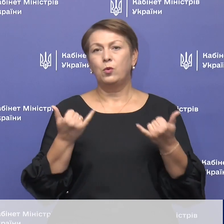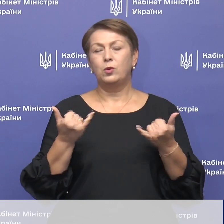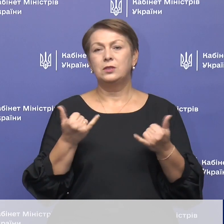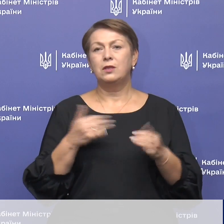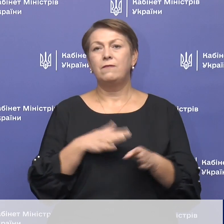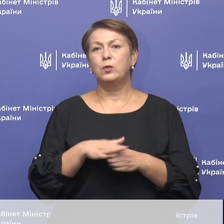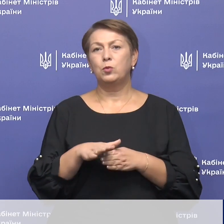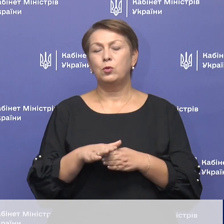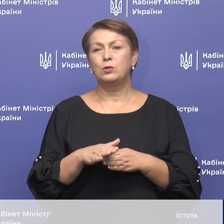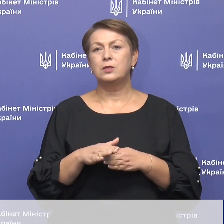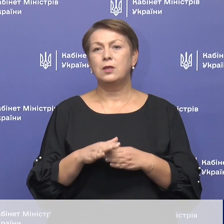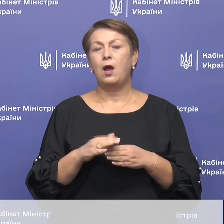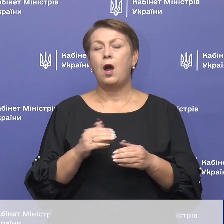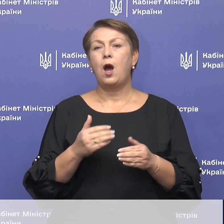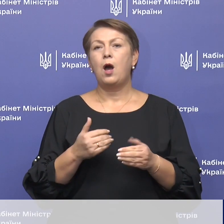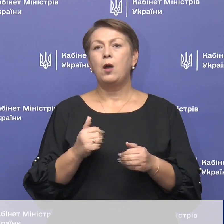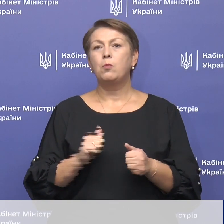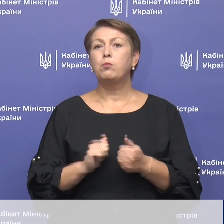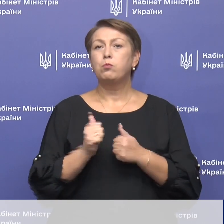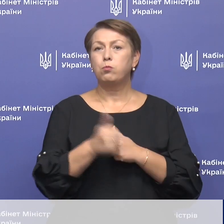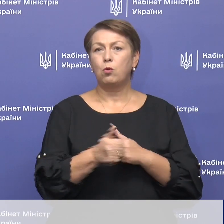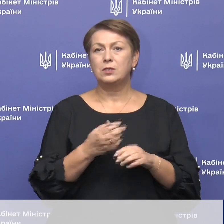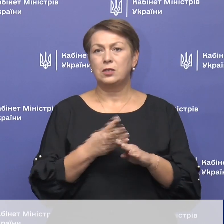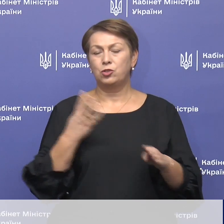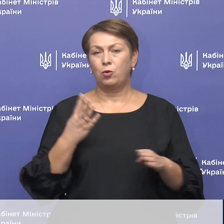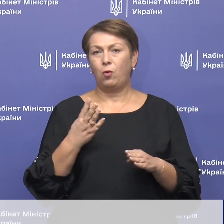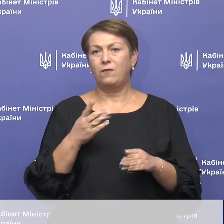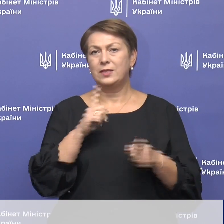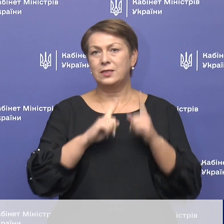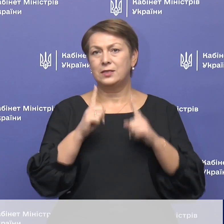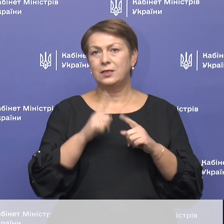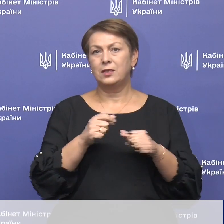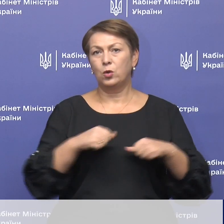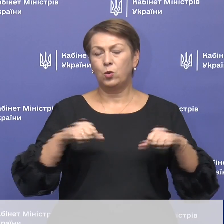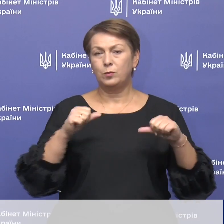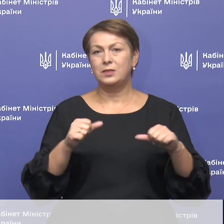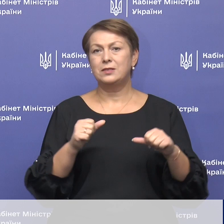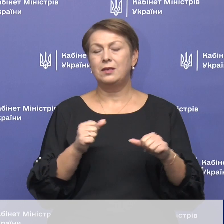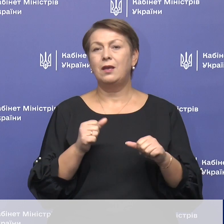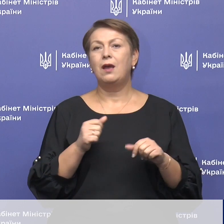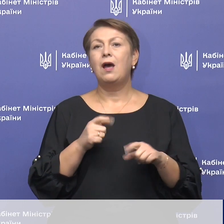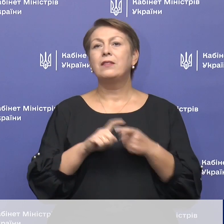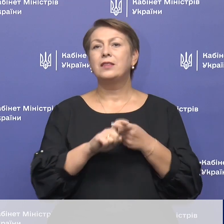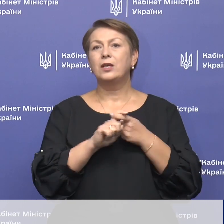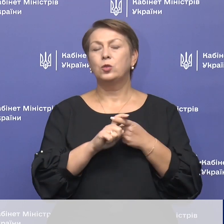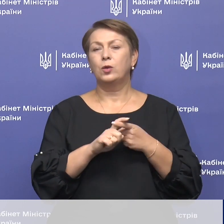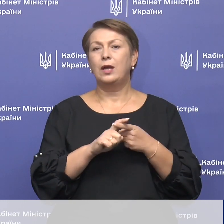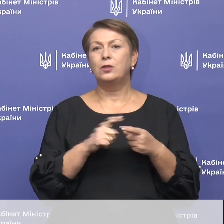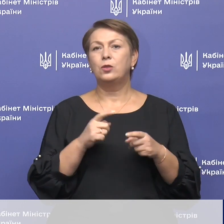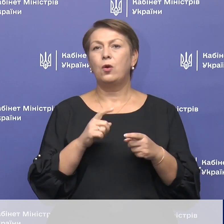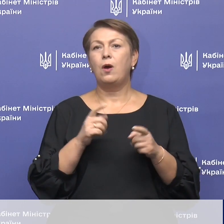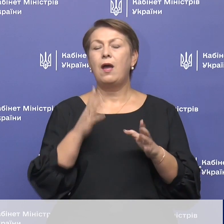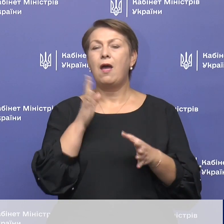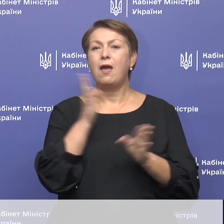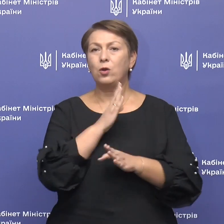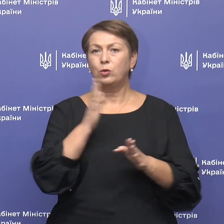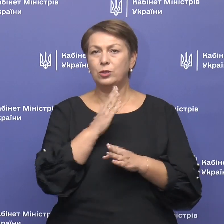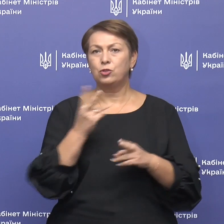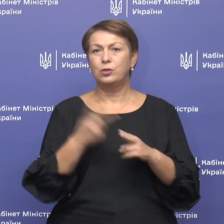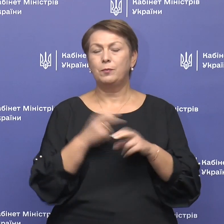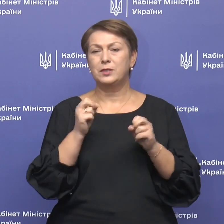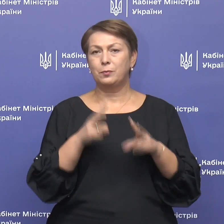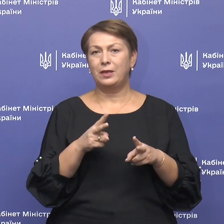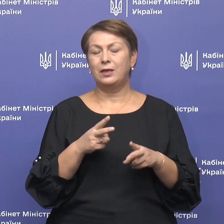Відбулось позачергове засідання Комісії техногенно-екологічної безпеки і надзвичайних ситуацій, на якій розглядались